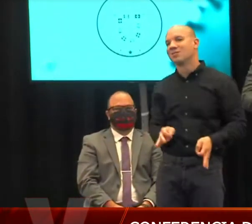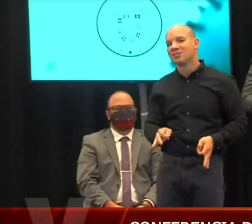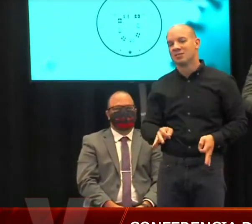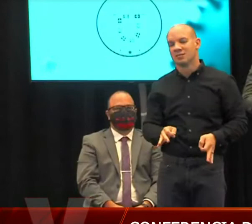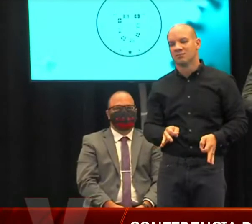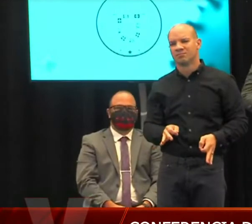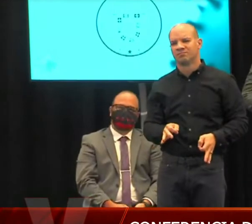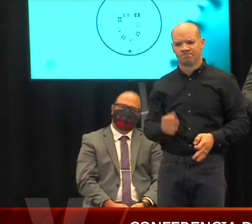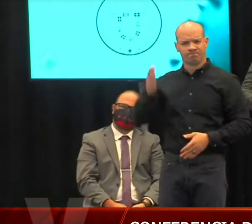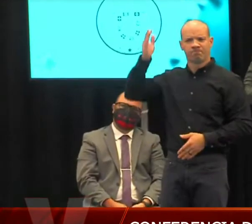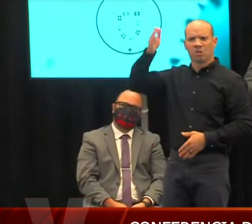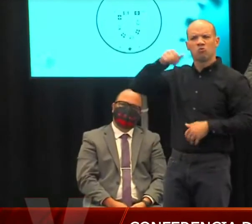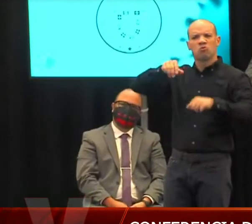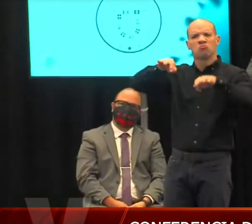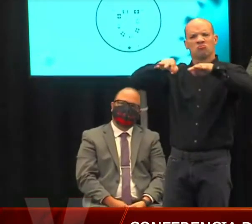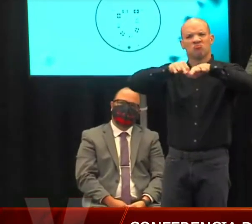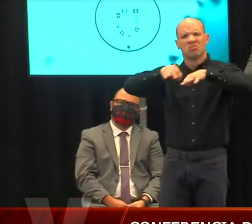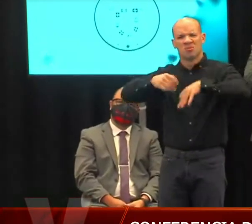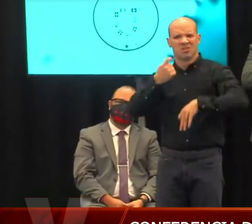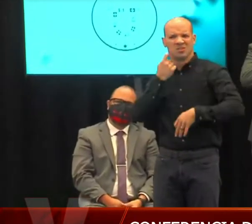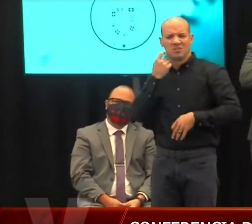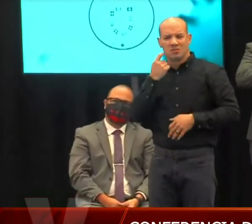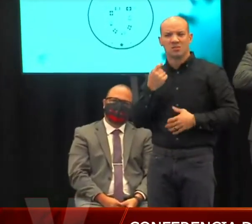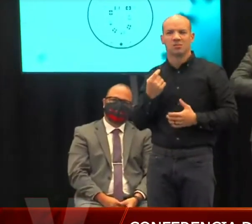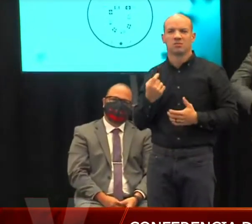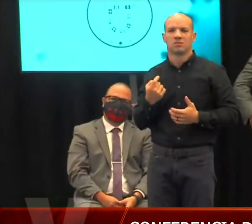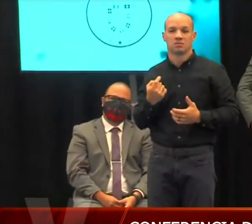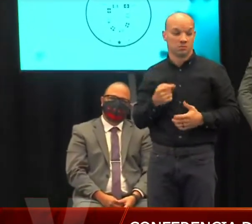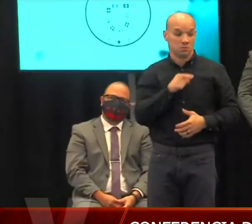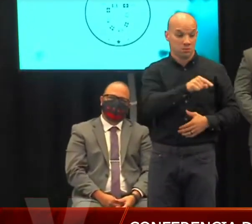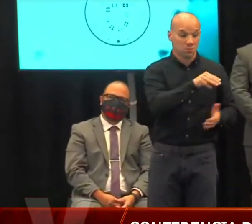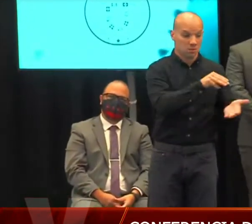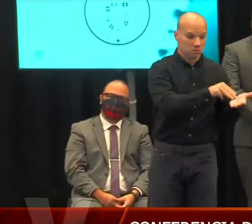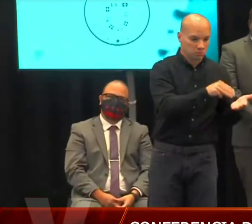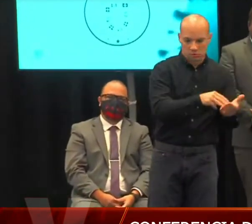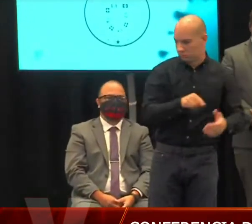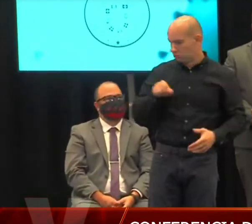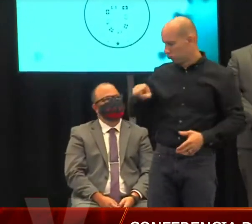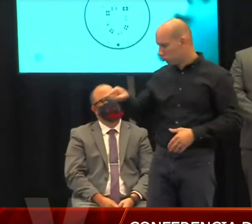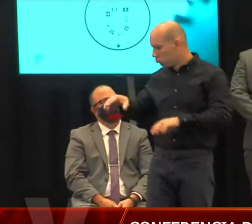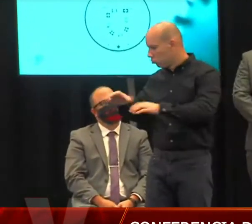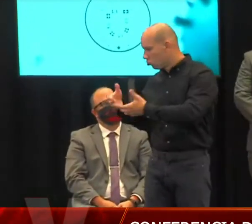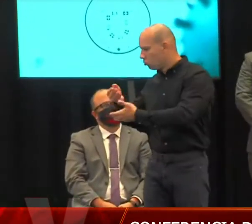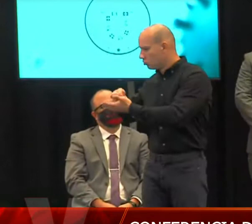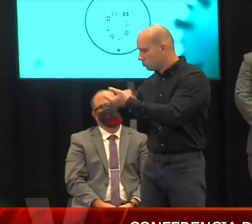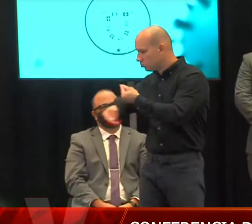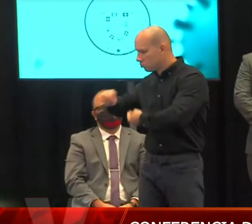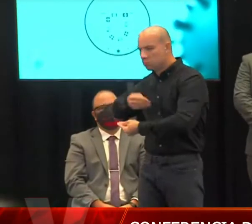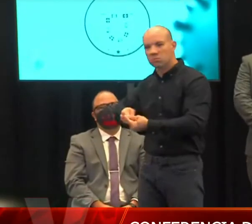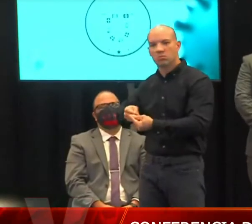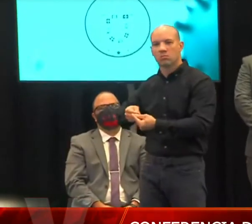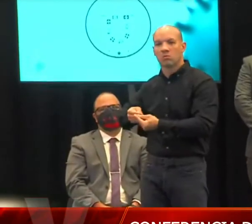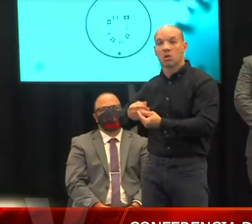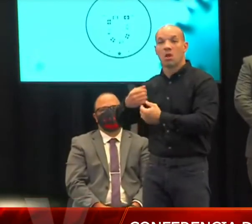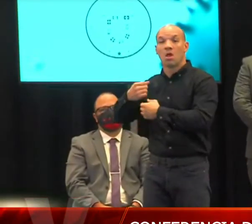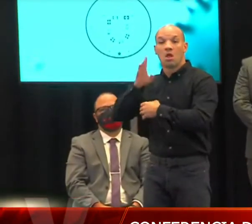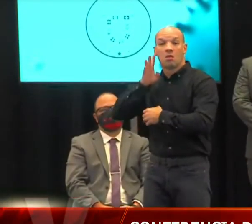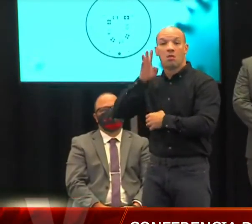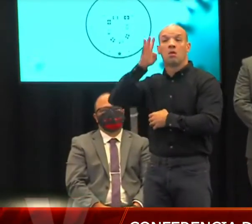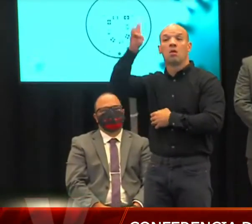presentación que se ha creado por todos estos médicos y todos estos grupos de trabajo un modelo científico